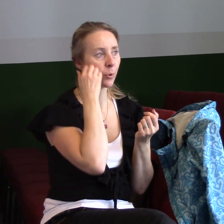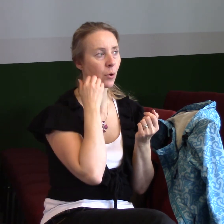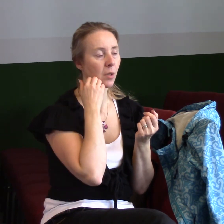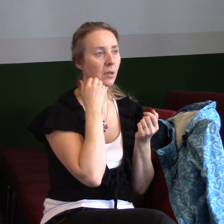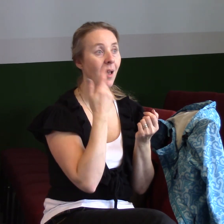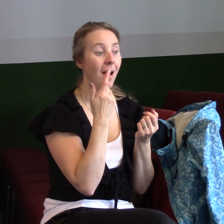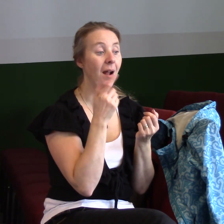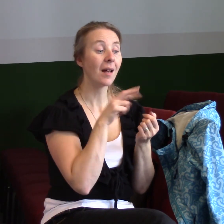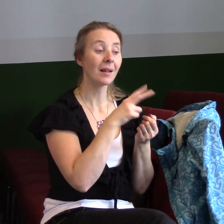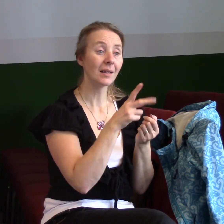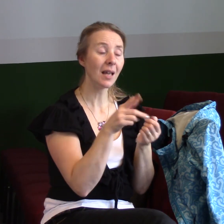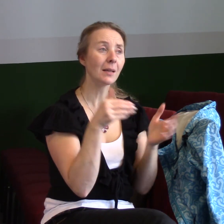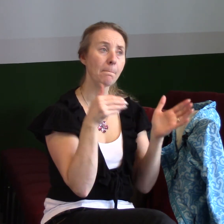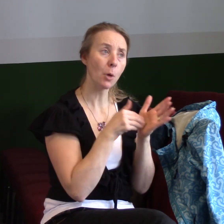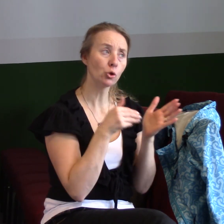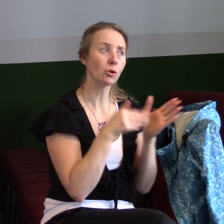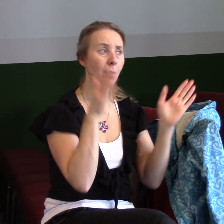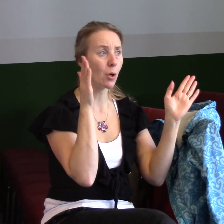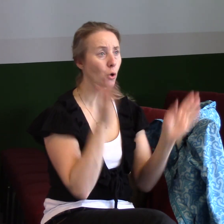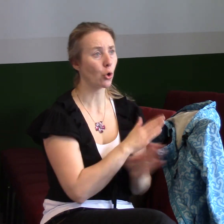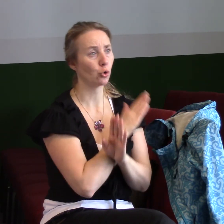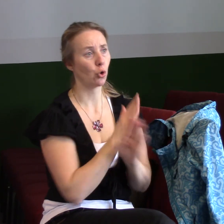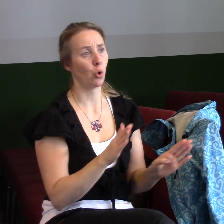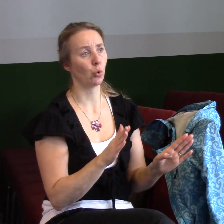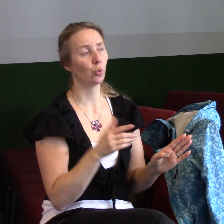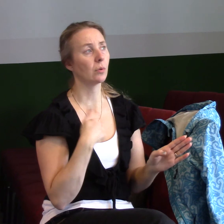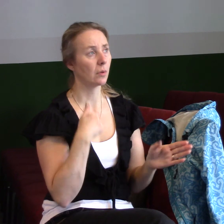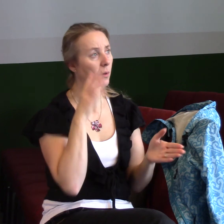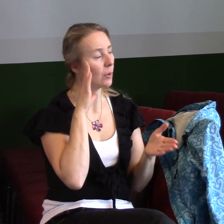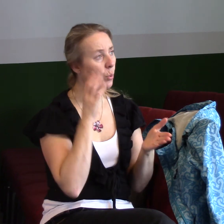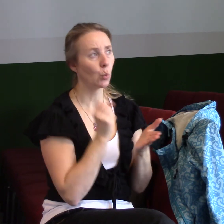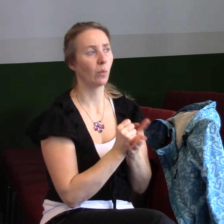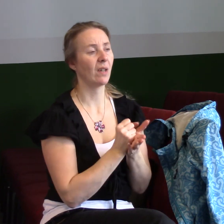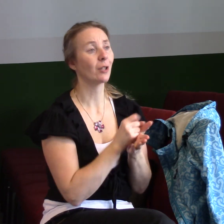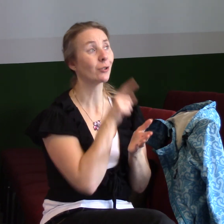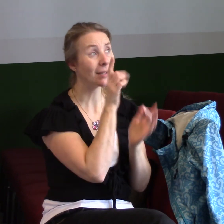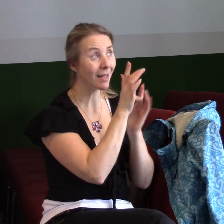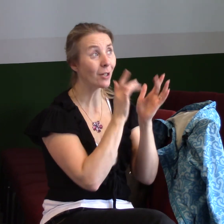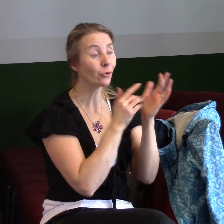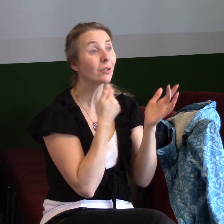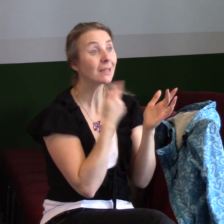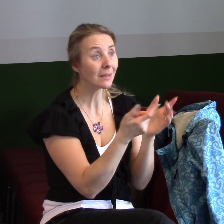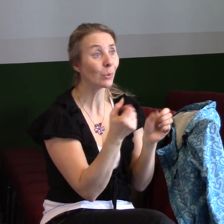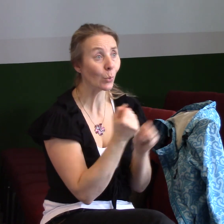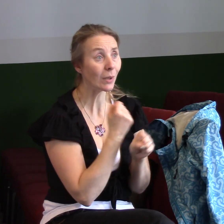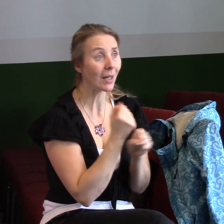někde potřeba to rozhodnutí, že já uvěřím tomu, že to Ježíš chce v mém životě udělat a začnu se těm věcem spírat.